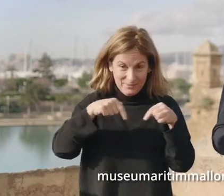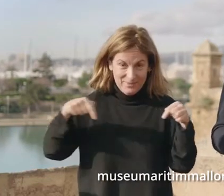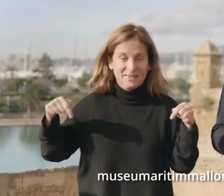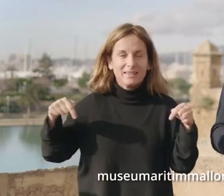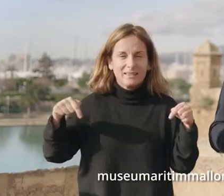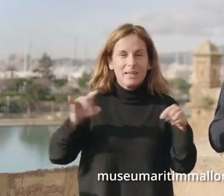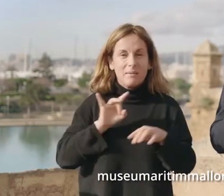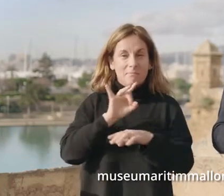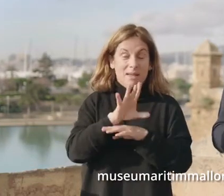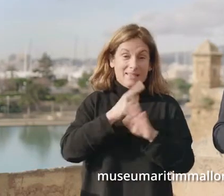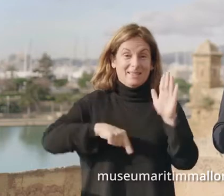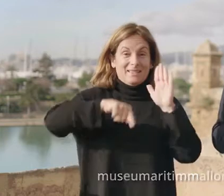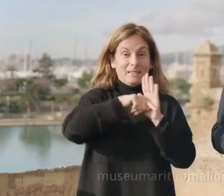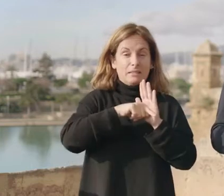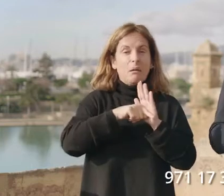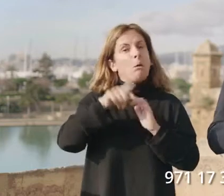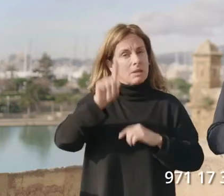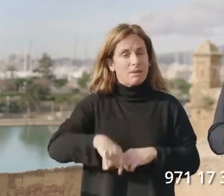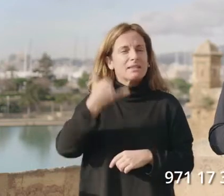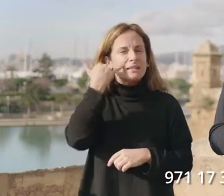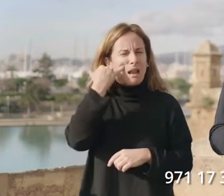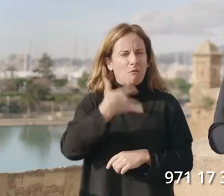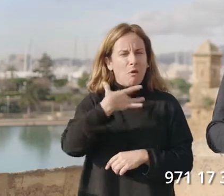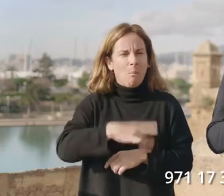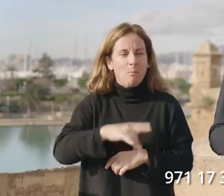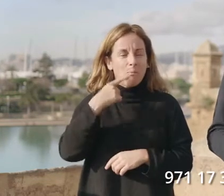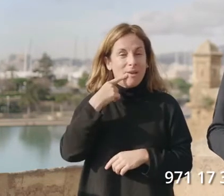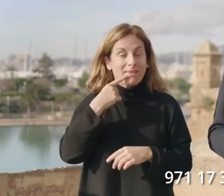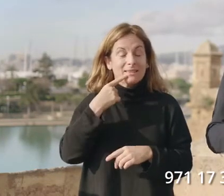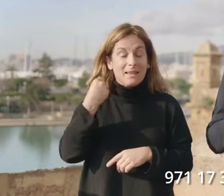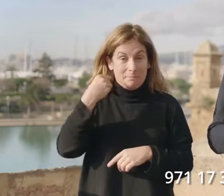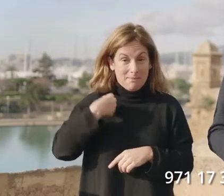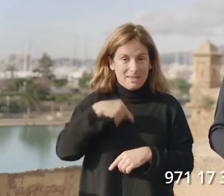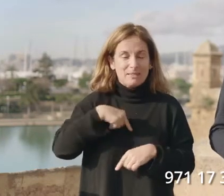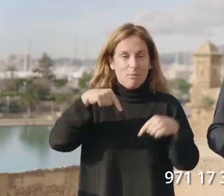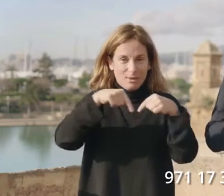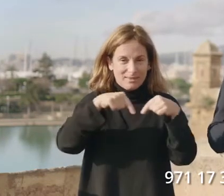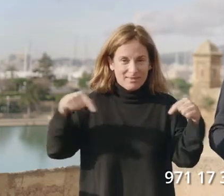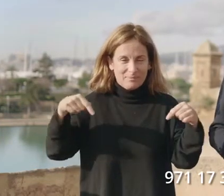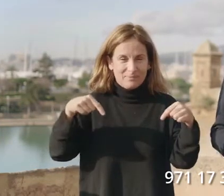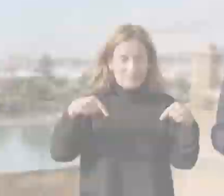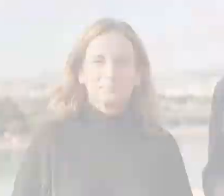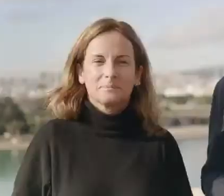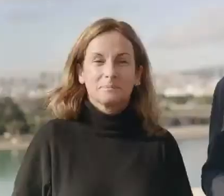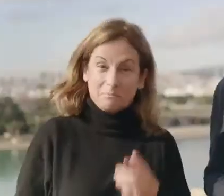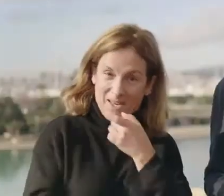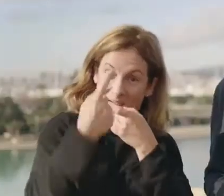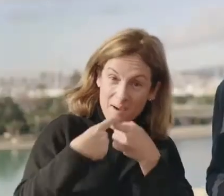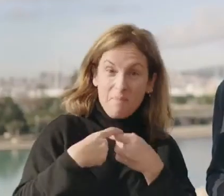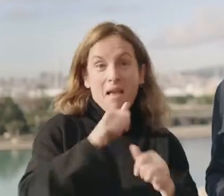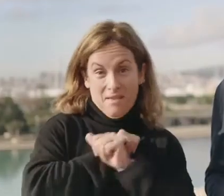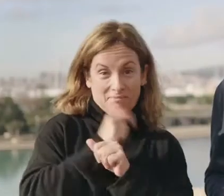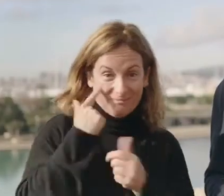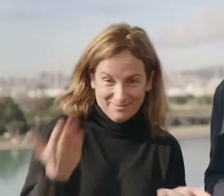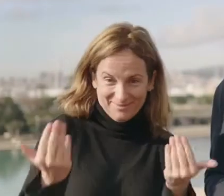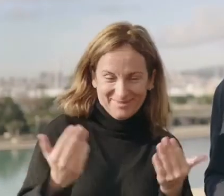punt com o trucar-nos al 971 17 36 34. Apunteu-vos, us